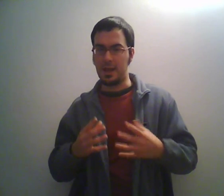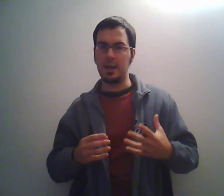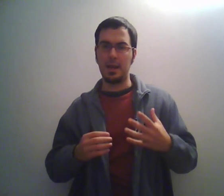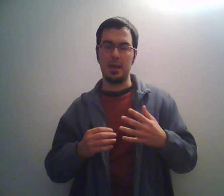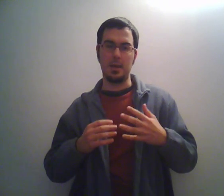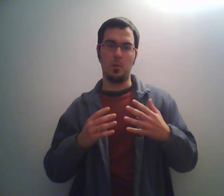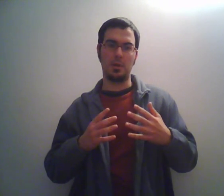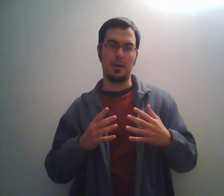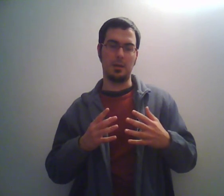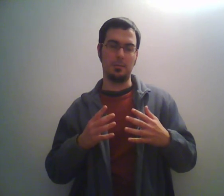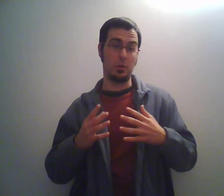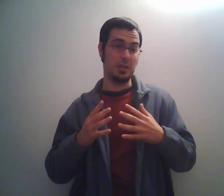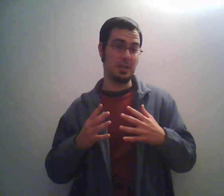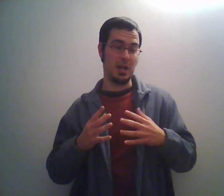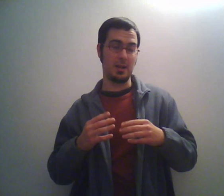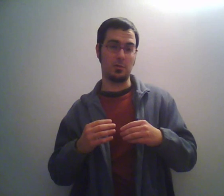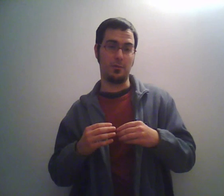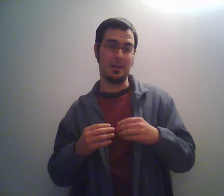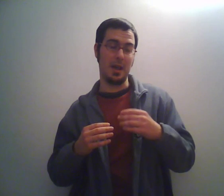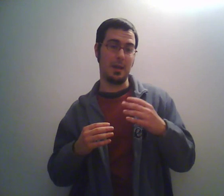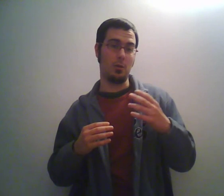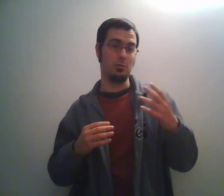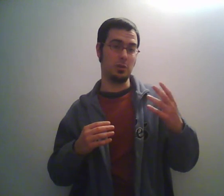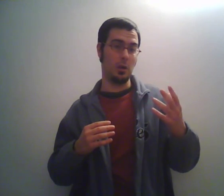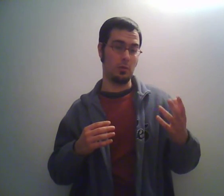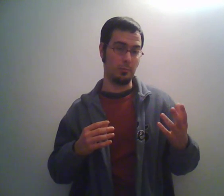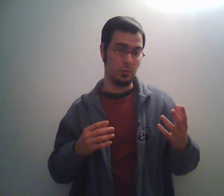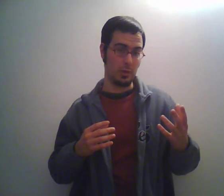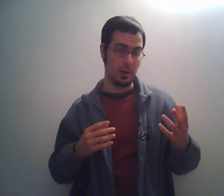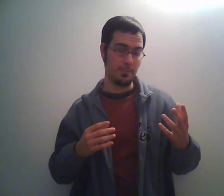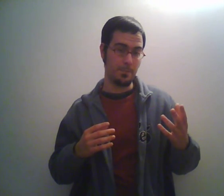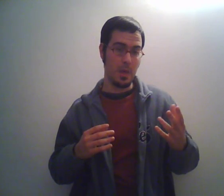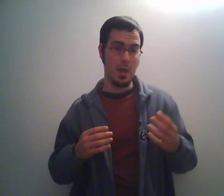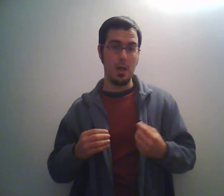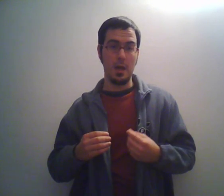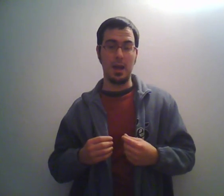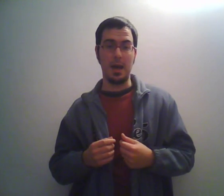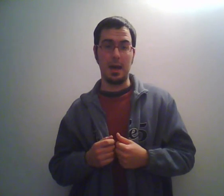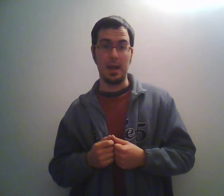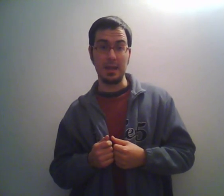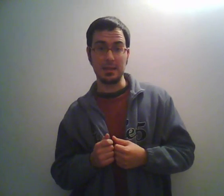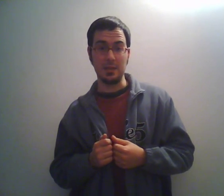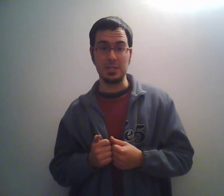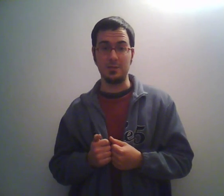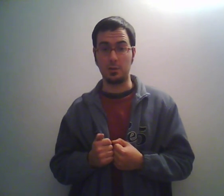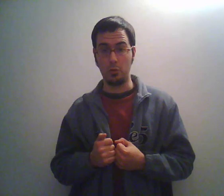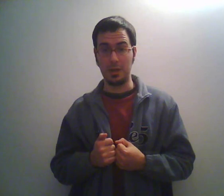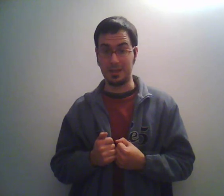tecnica e molte delle scene sono fatte anche con l'ausilio del computer. La rete televisiva su cui è